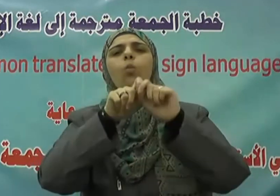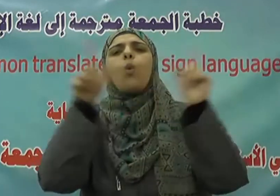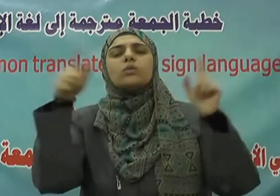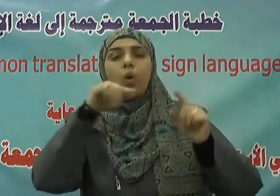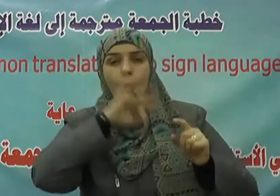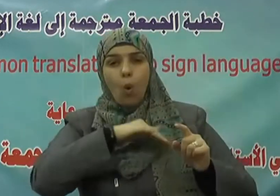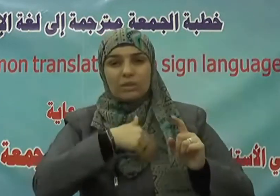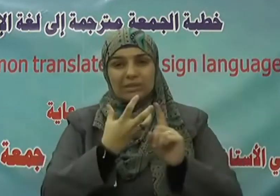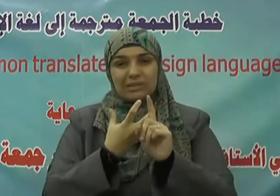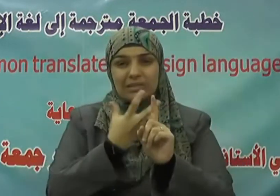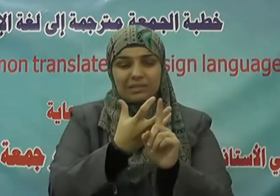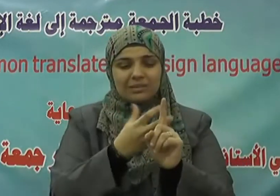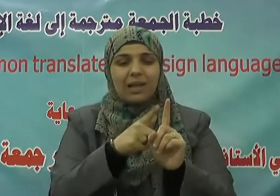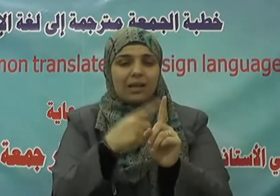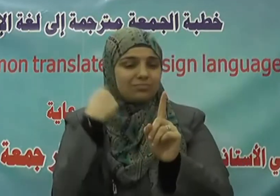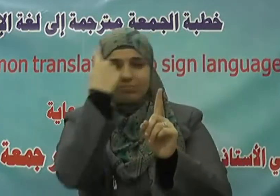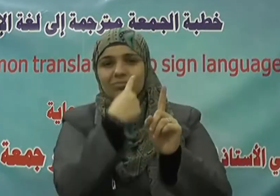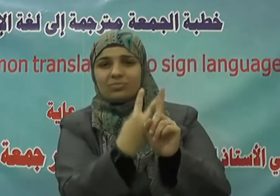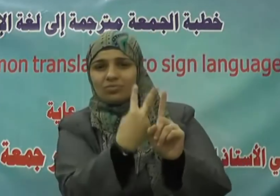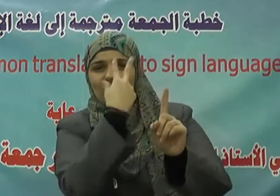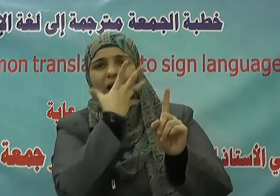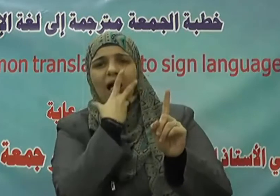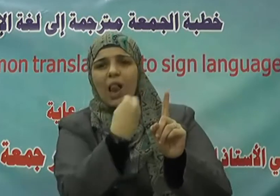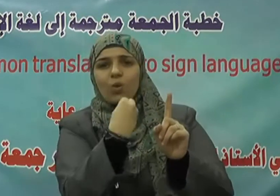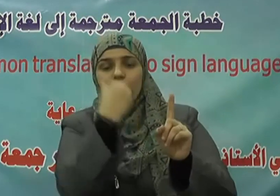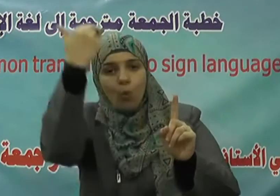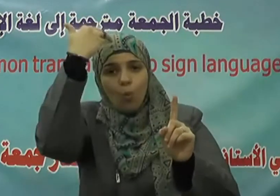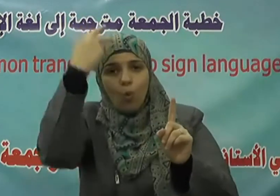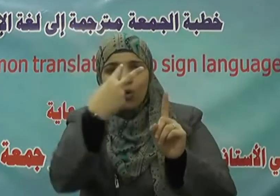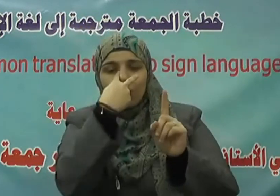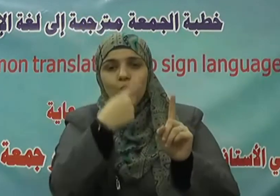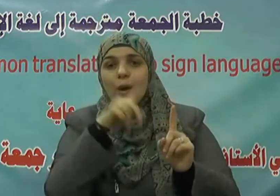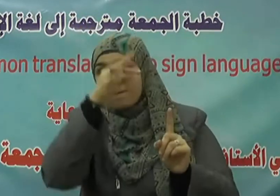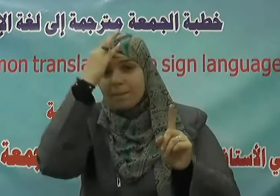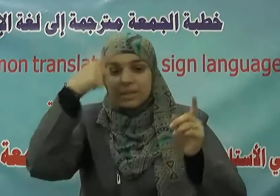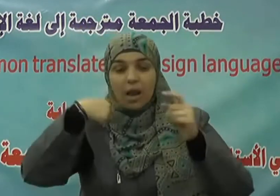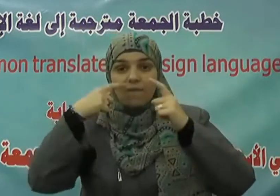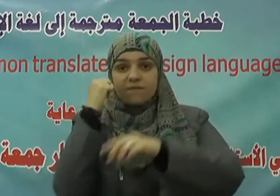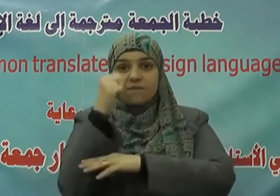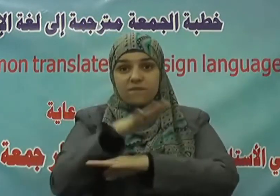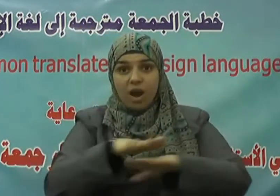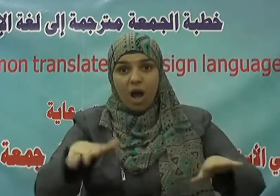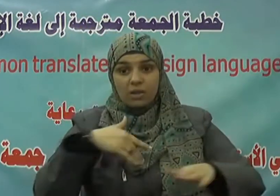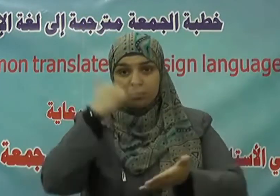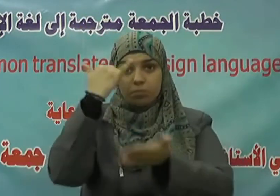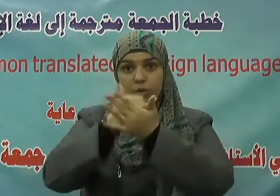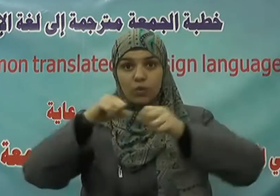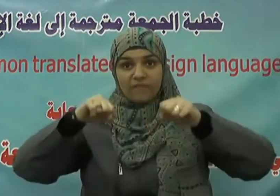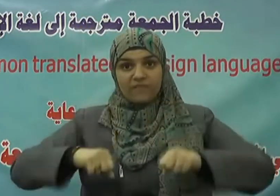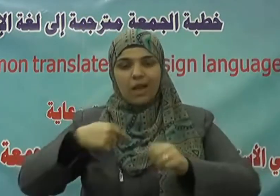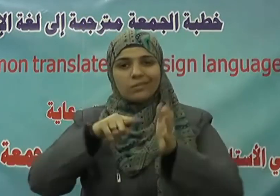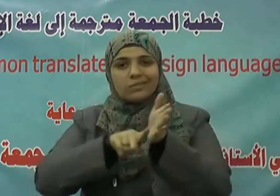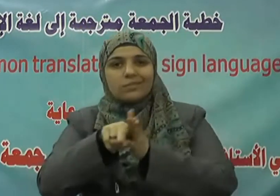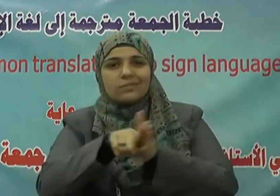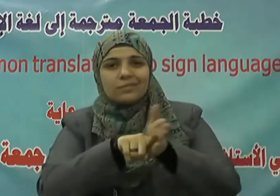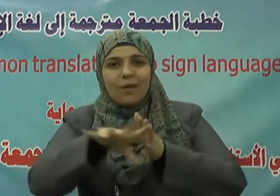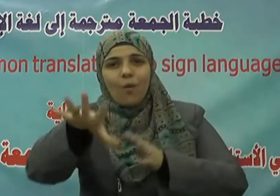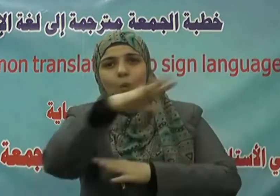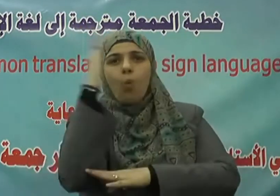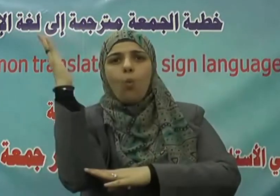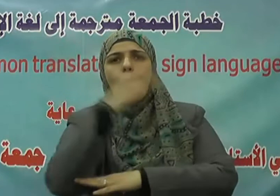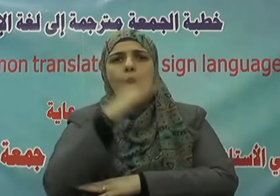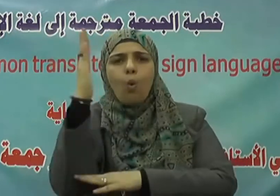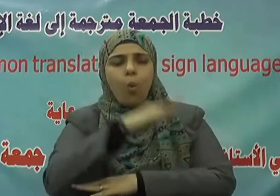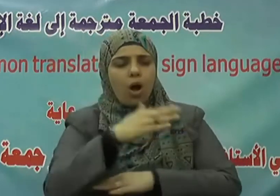الخصام وإذا تولى سعى في الأرض ليفسد فيها ويهلك الحرف والنسل